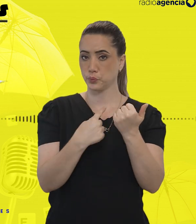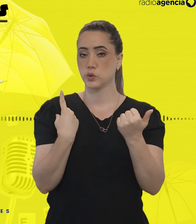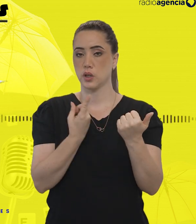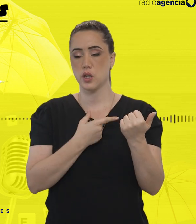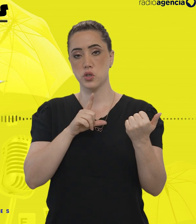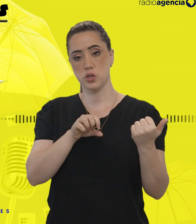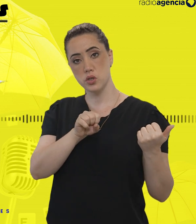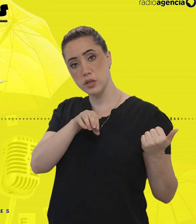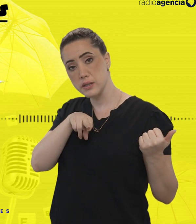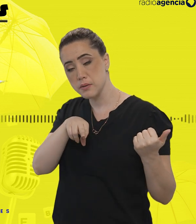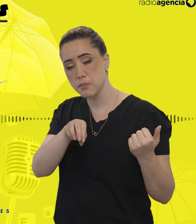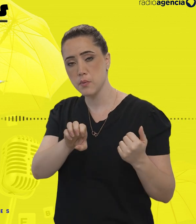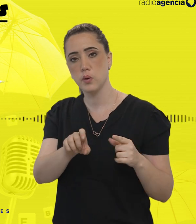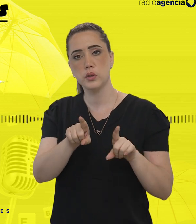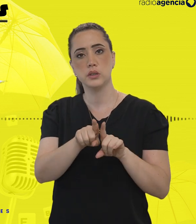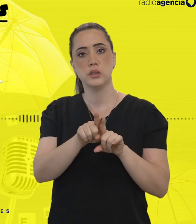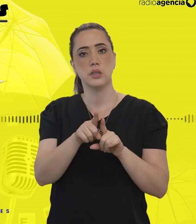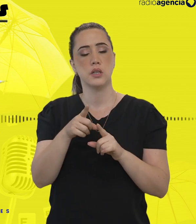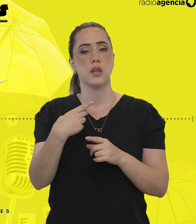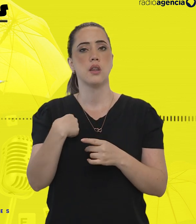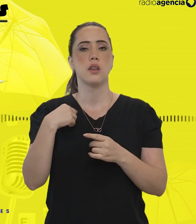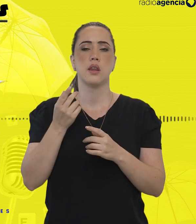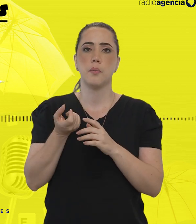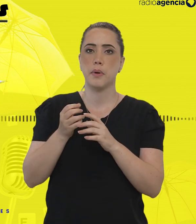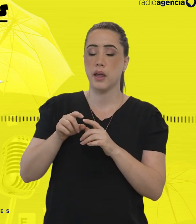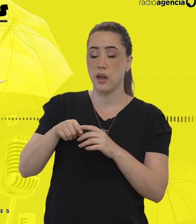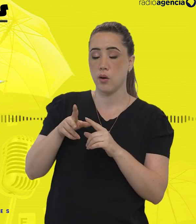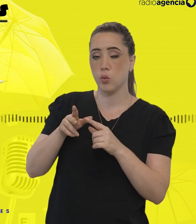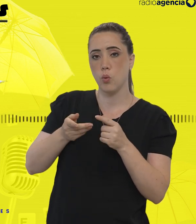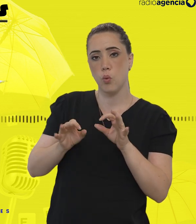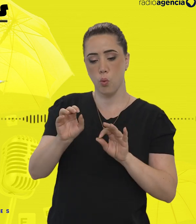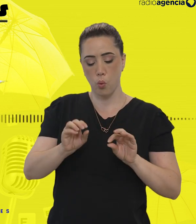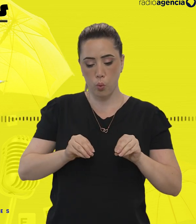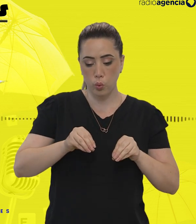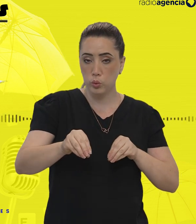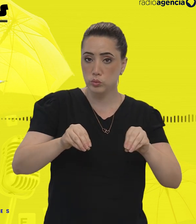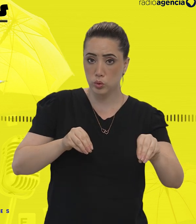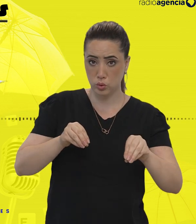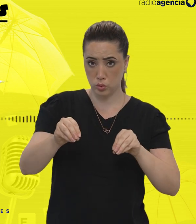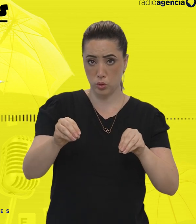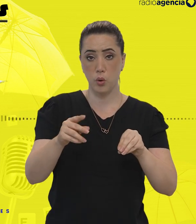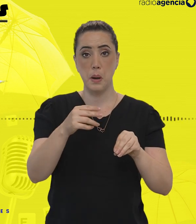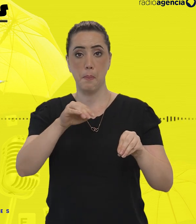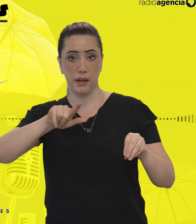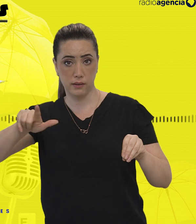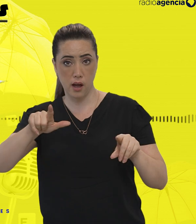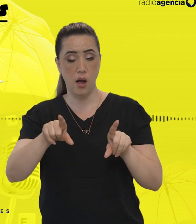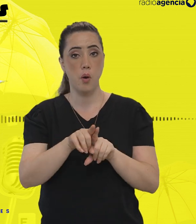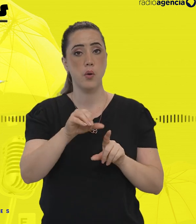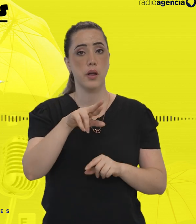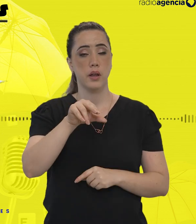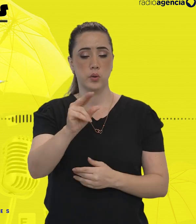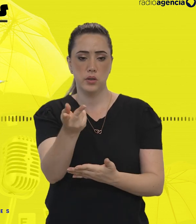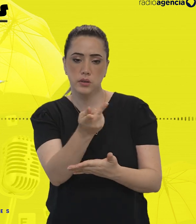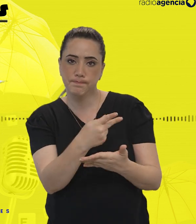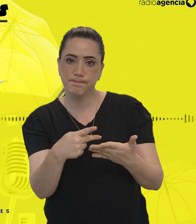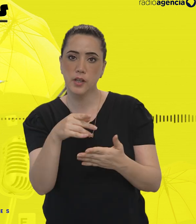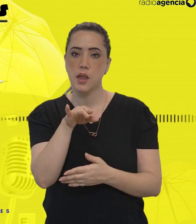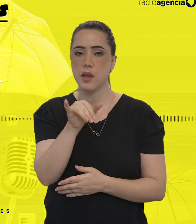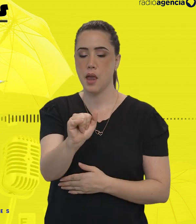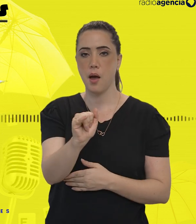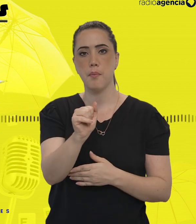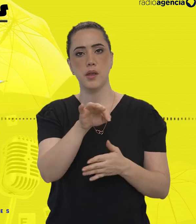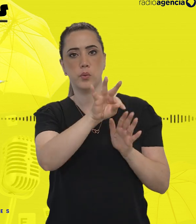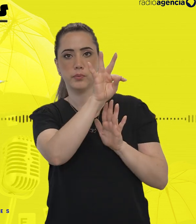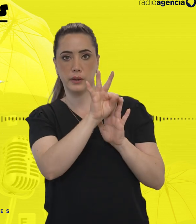conta com Simone Magalhães. A sonorização é feita pelo Pardal. Caroline Ramos cuida do design e a Bia Arco Verde dá revisão